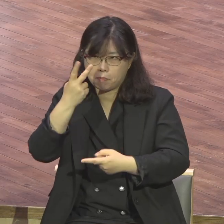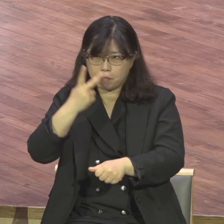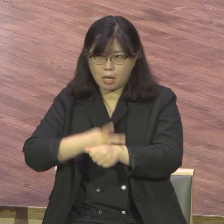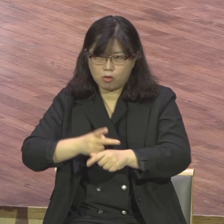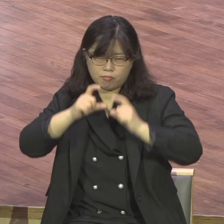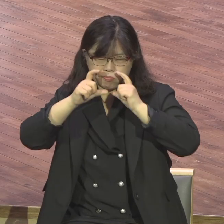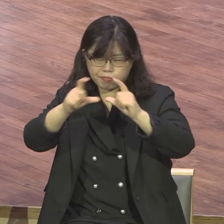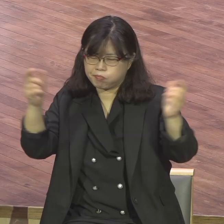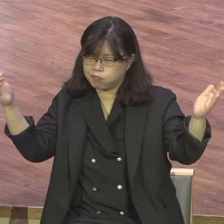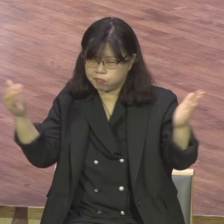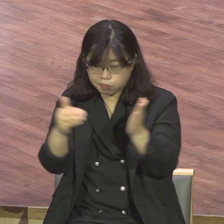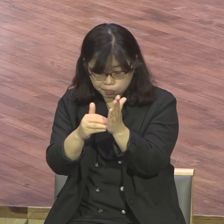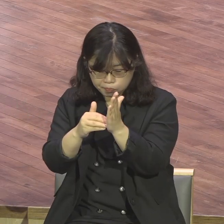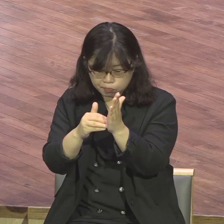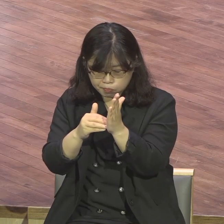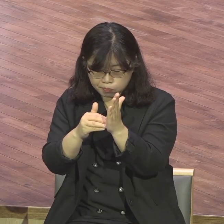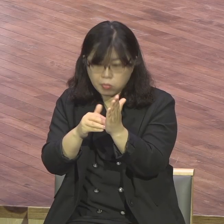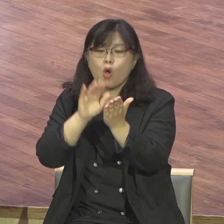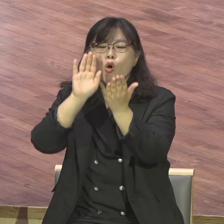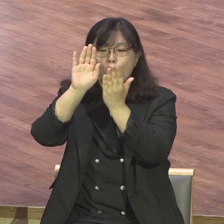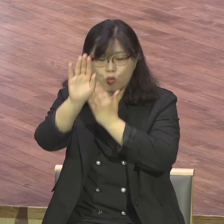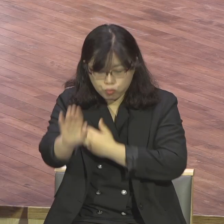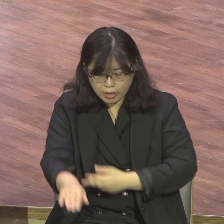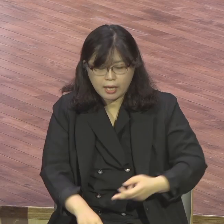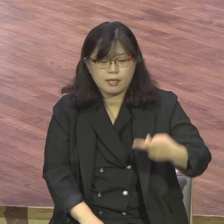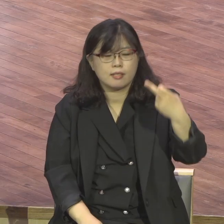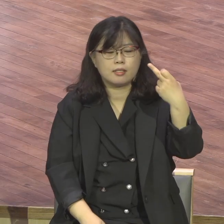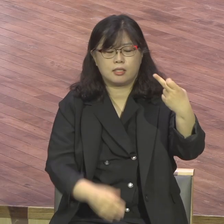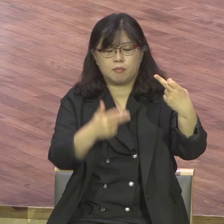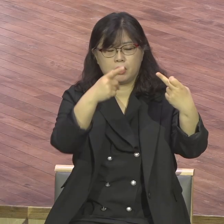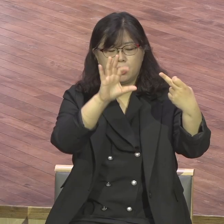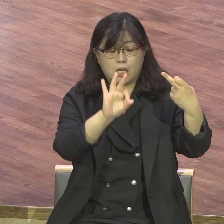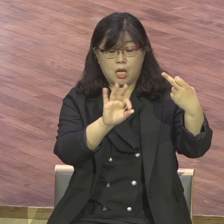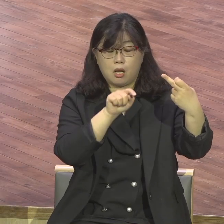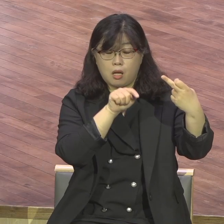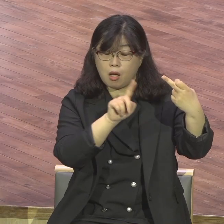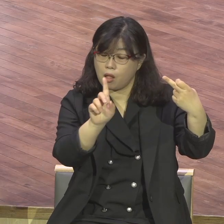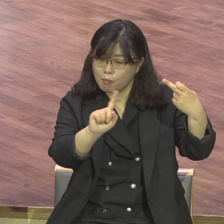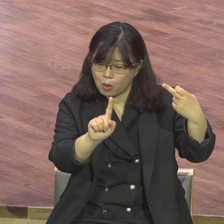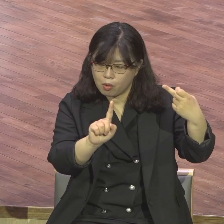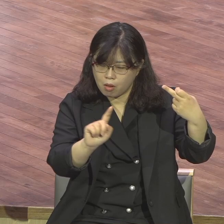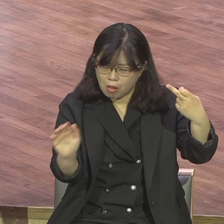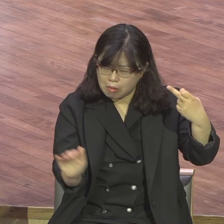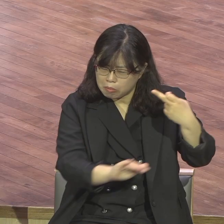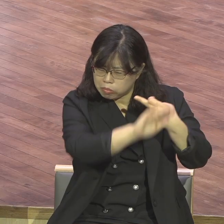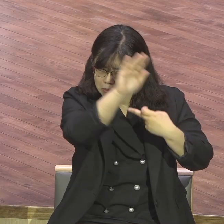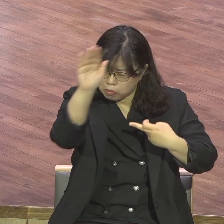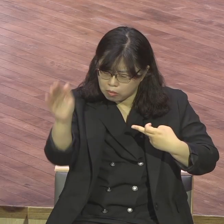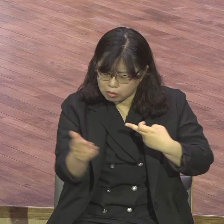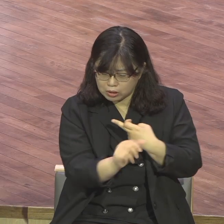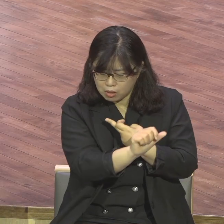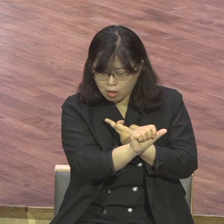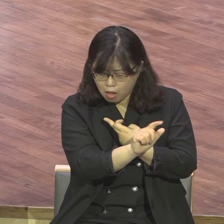11장에서 만물이 주에게서 나오고 주로 말며마 주에게로 돌아갑니다